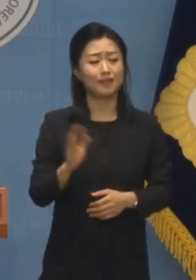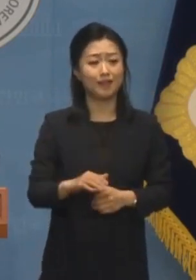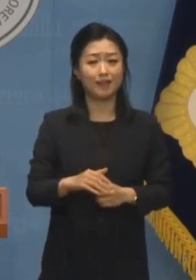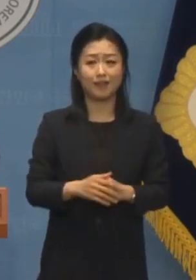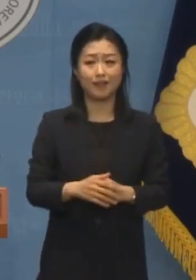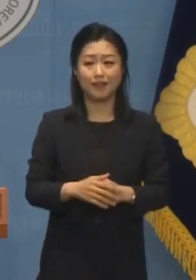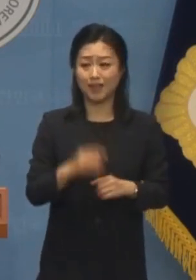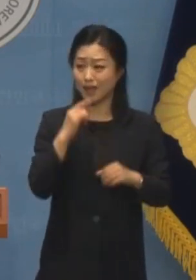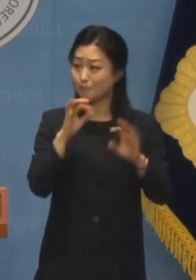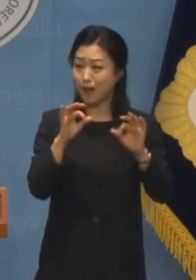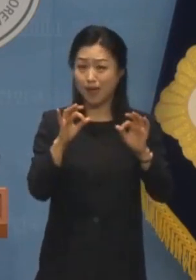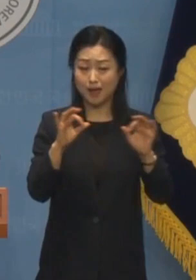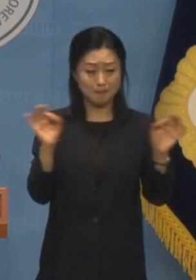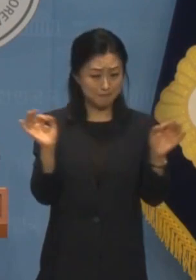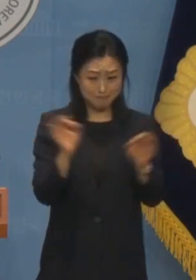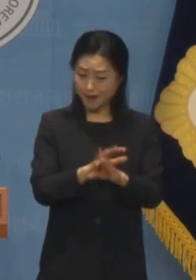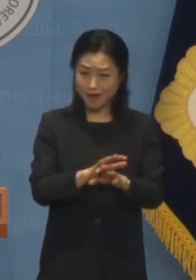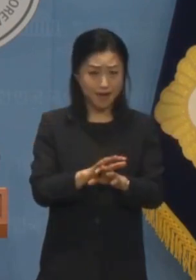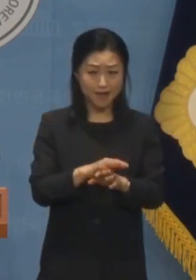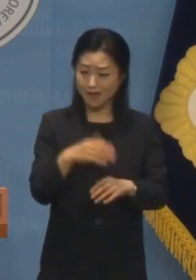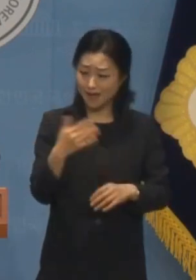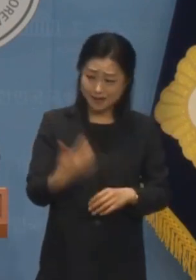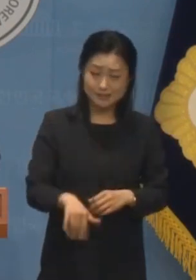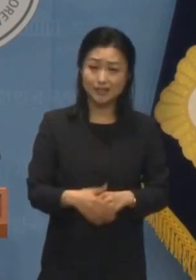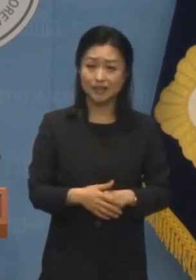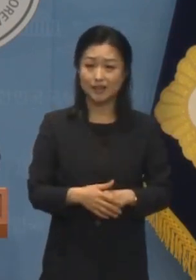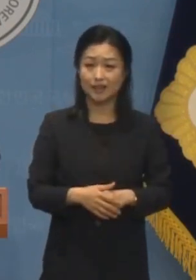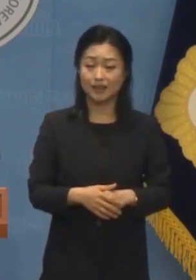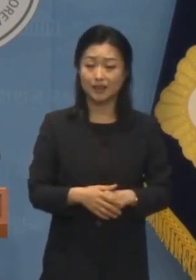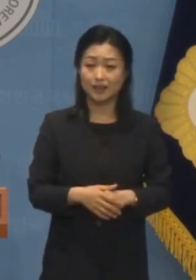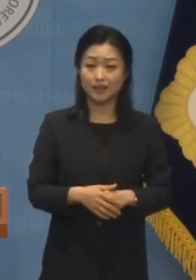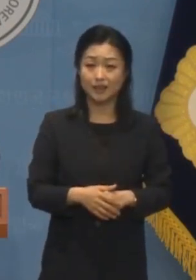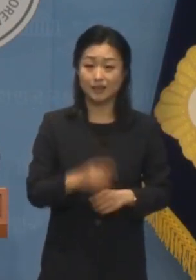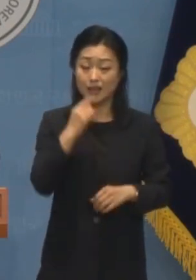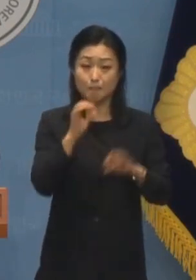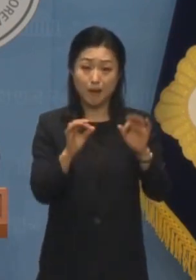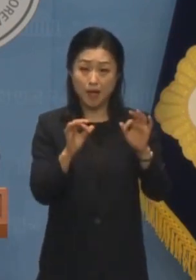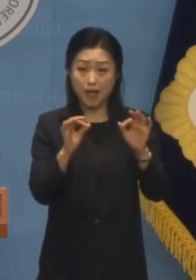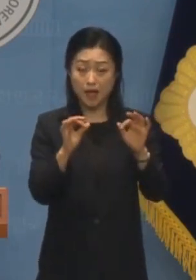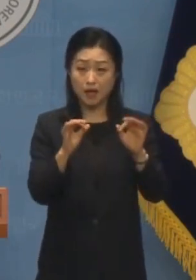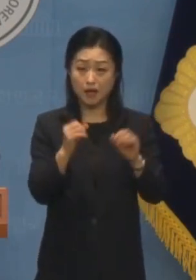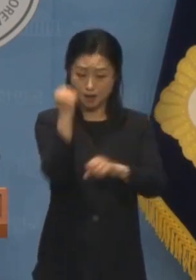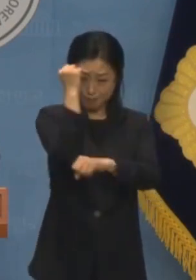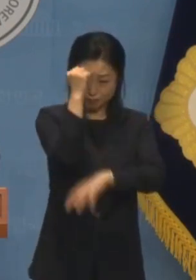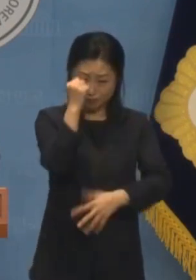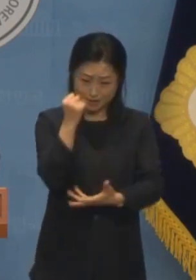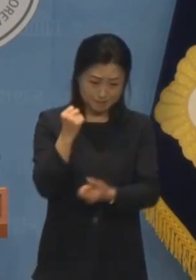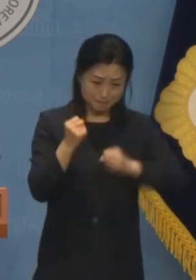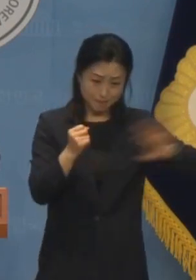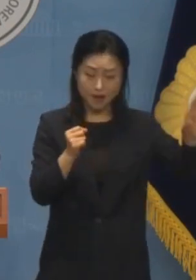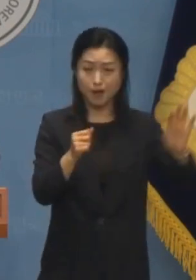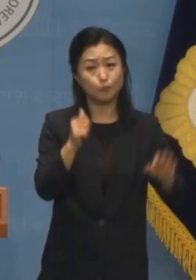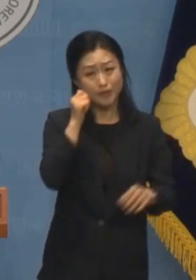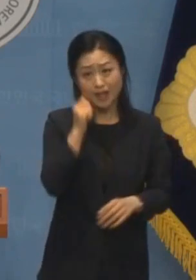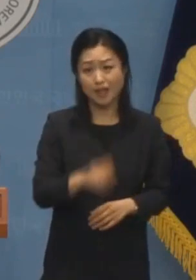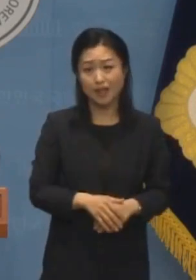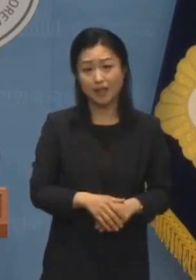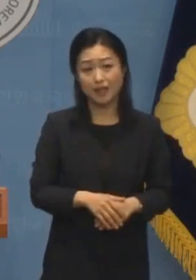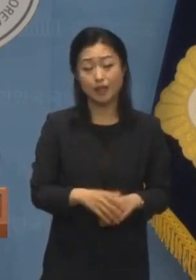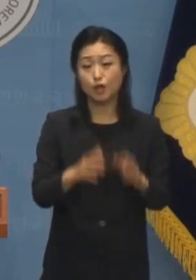마약을 좀처럼 뿌리 뽑지 못하는 것을 보며